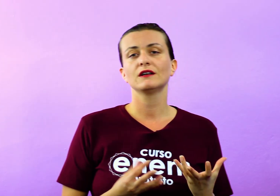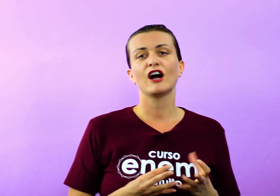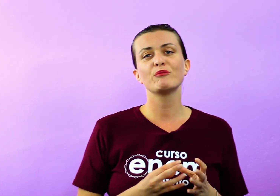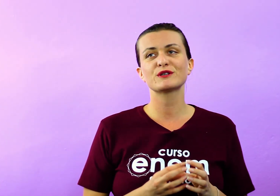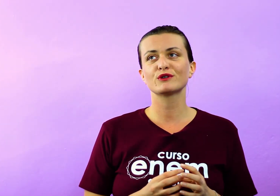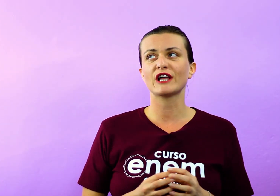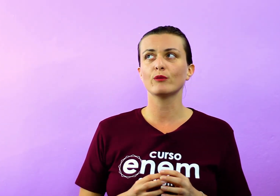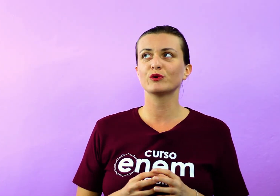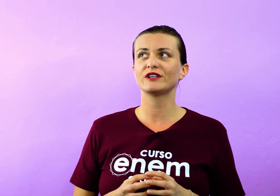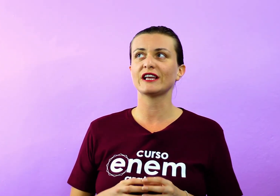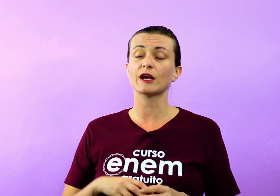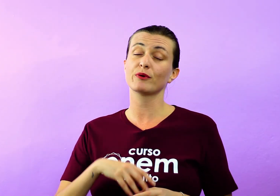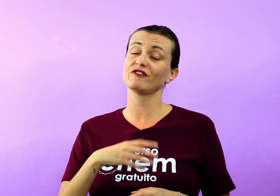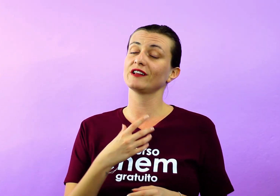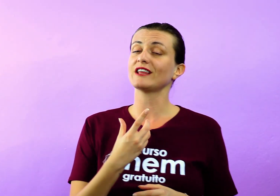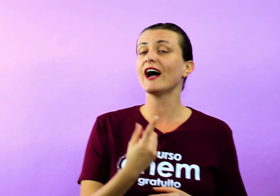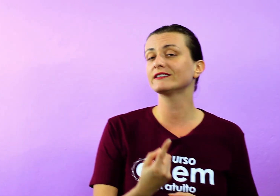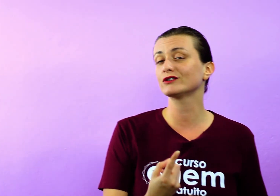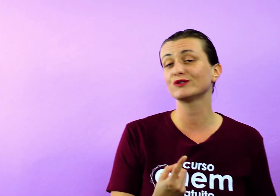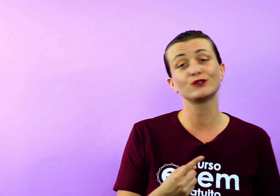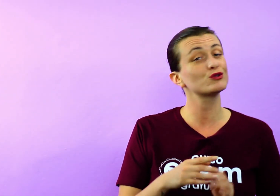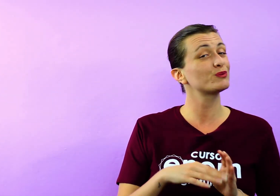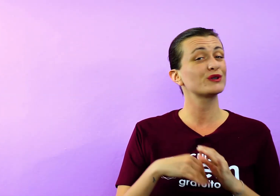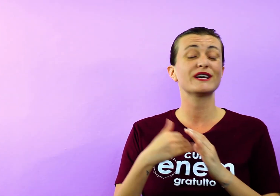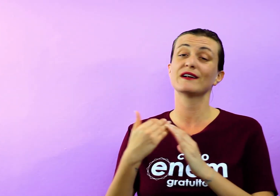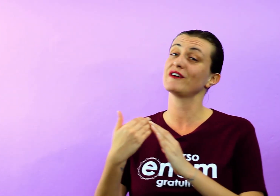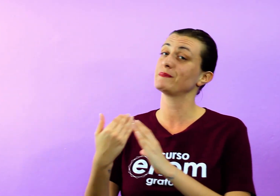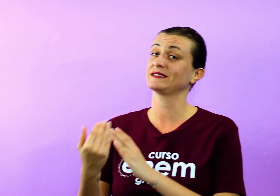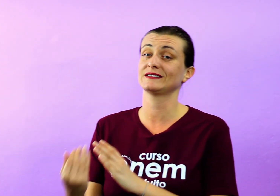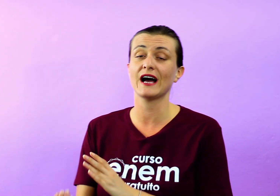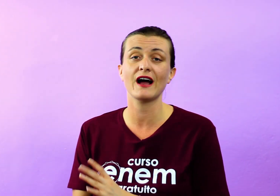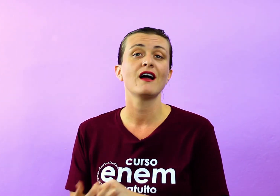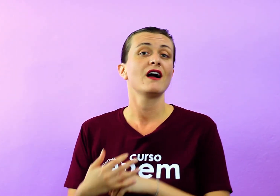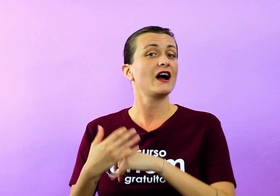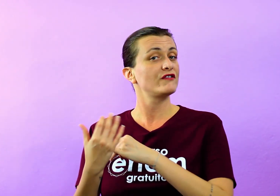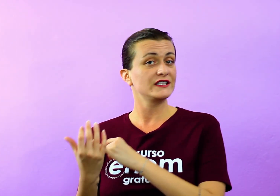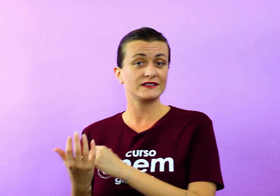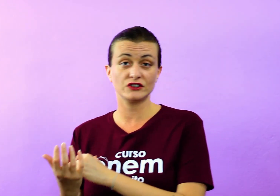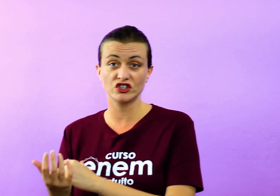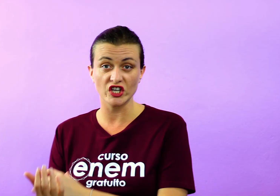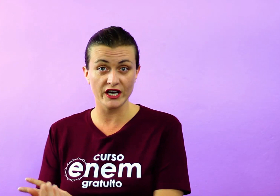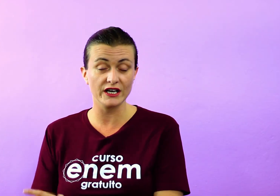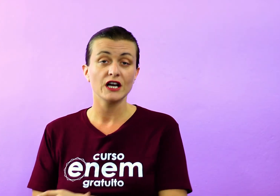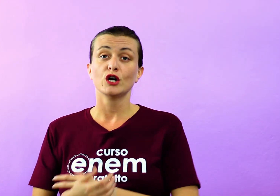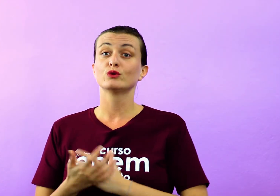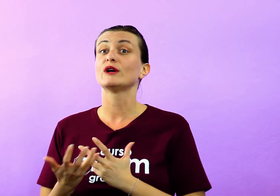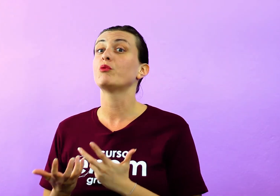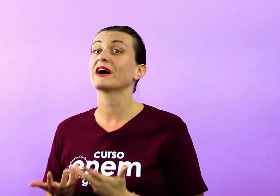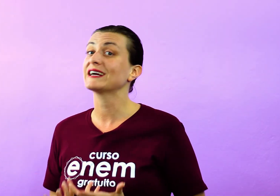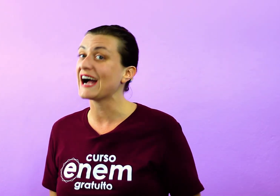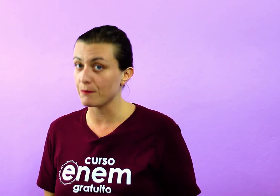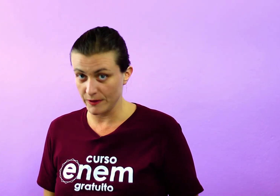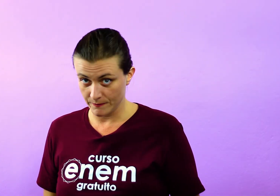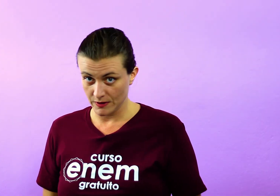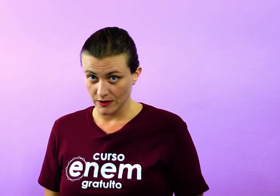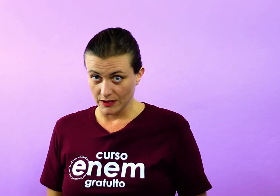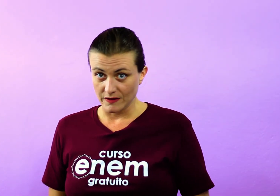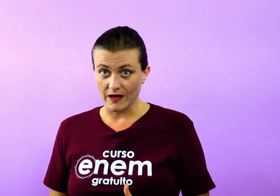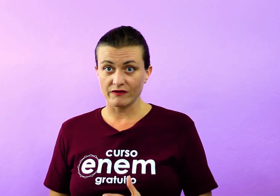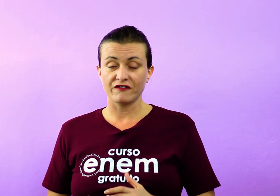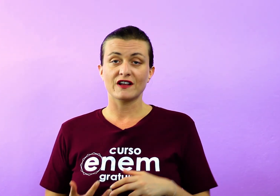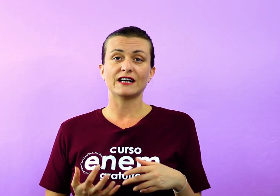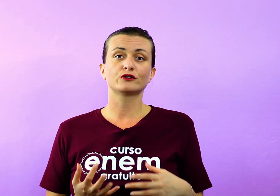bela, ao mesmo tempo que tem que aproveitar essa juventude porque ela vai passar, a velhice chega, o tempo acaba.